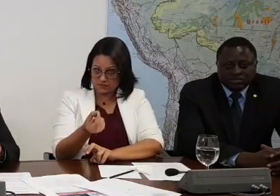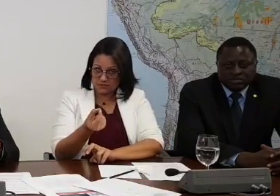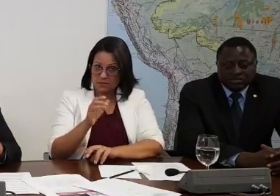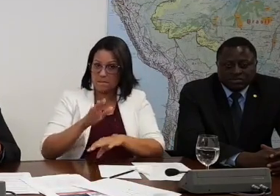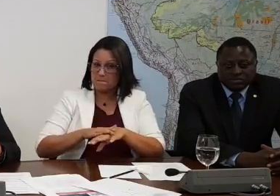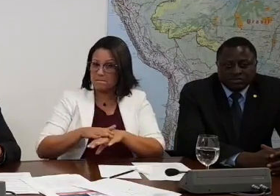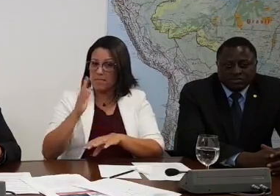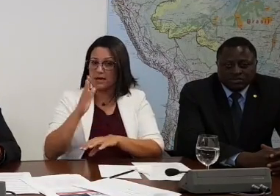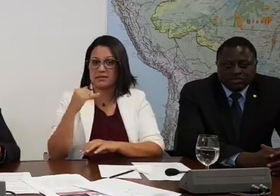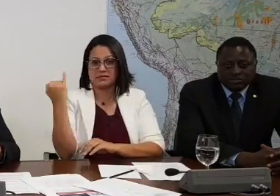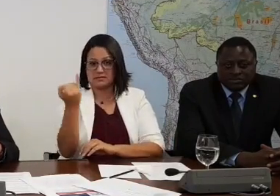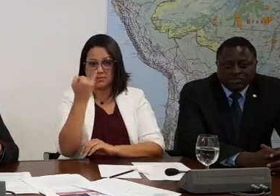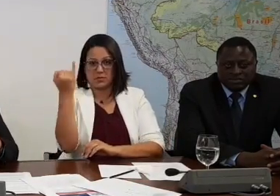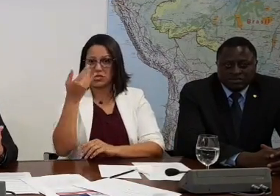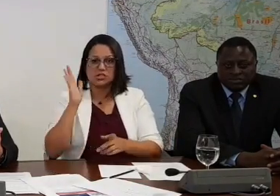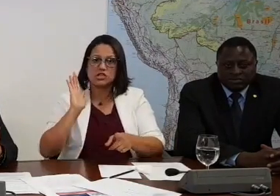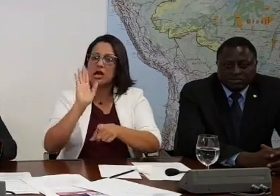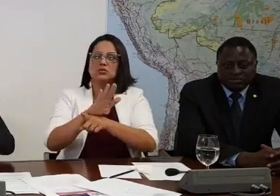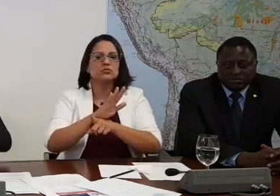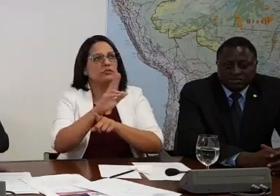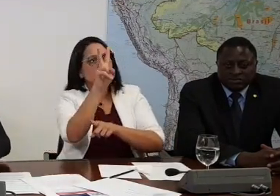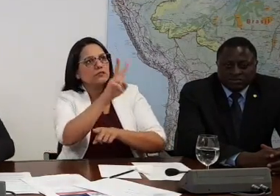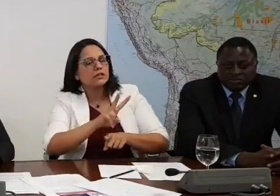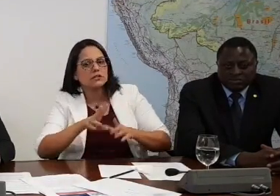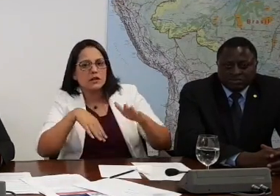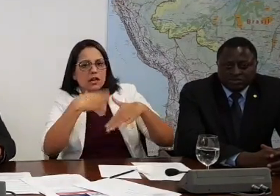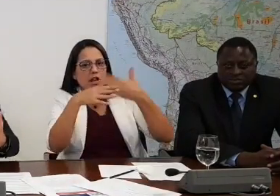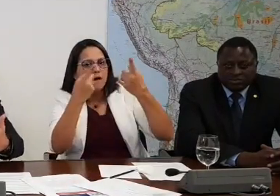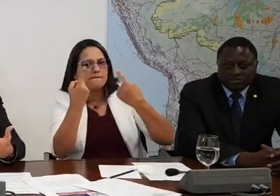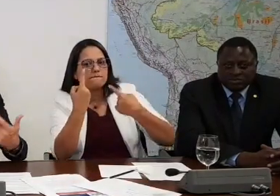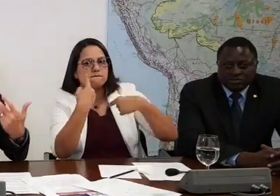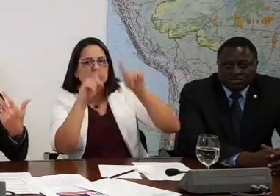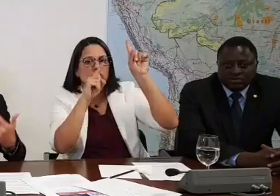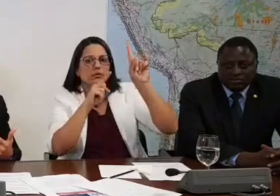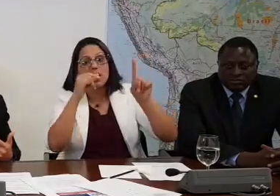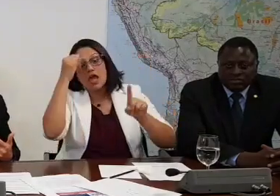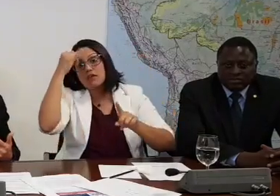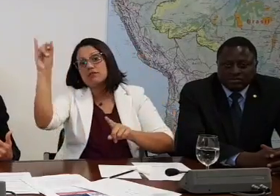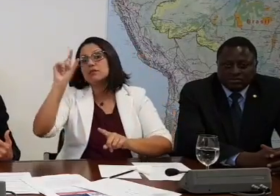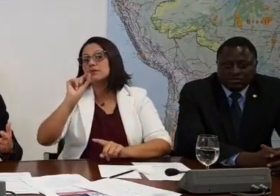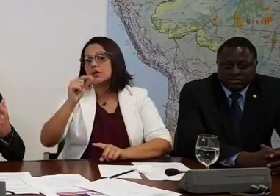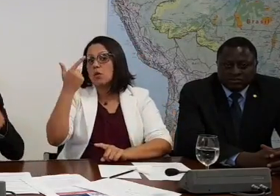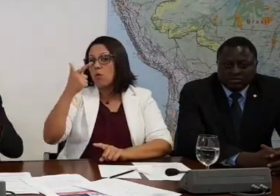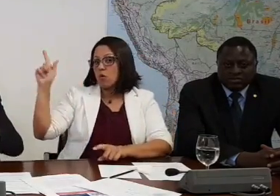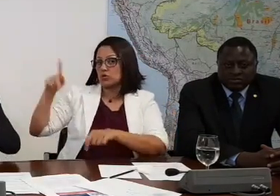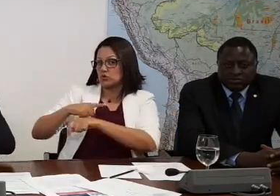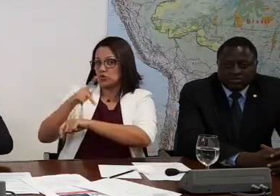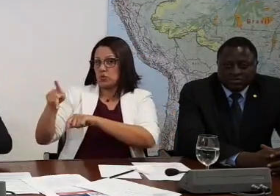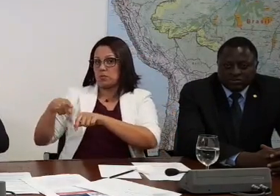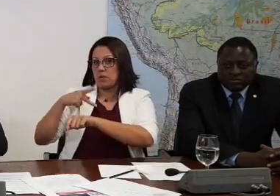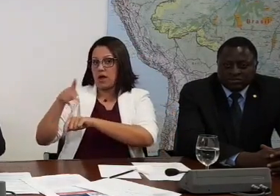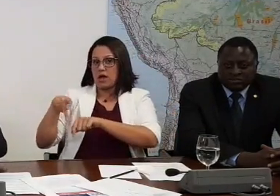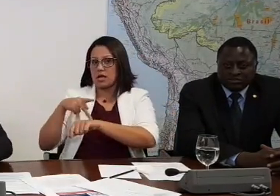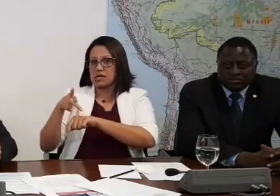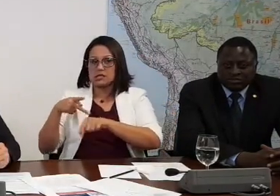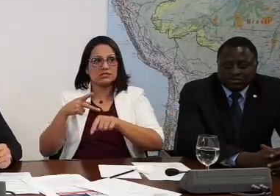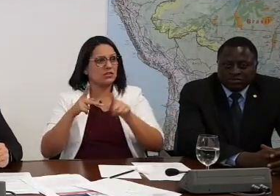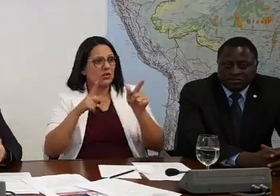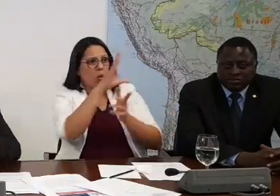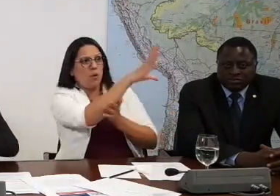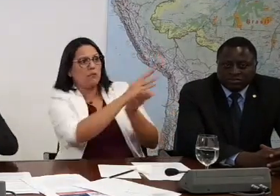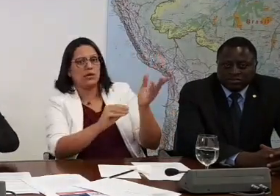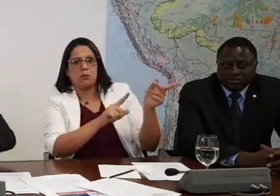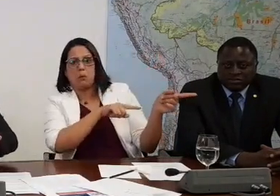importante... A mais importante que nós ajudarmos a Venezuela a voltar à normalidade é evitar que outros países entrem na linha da Venezuela.